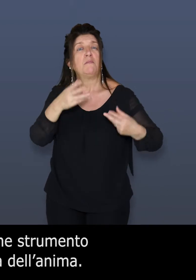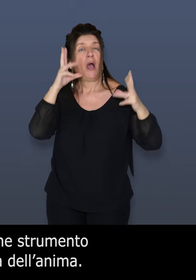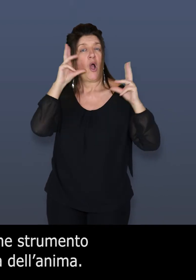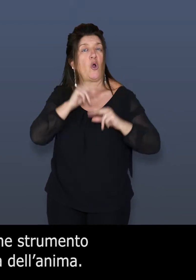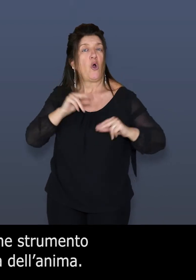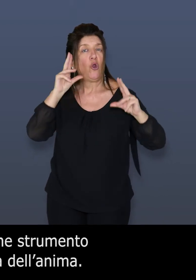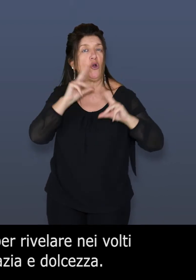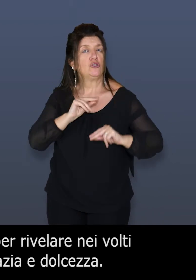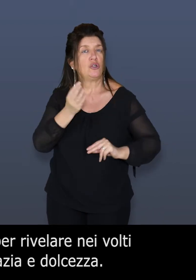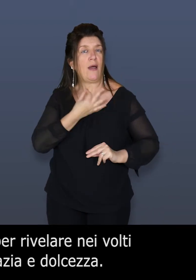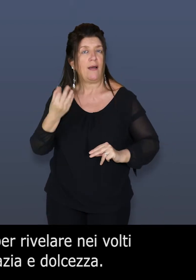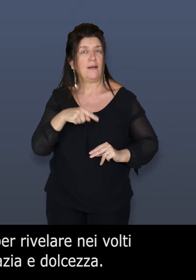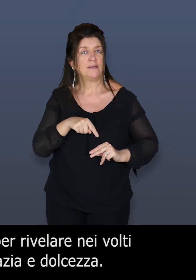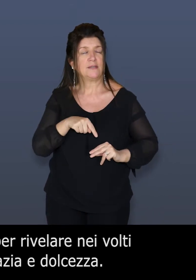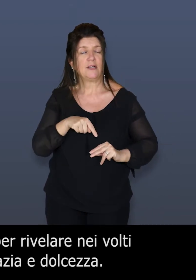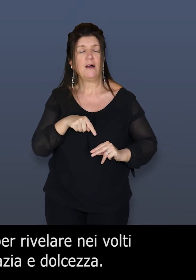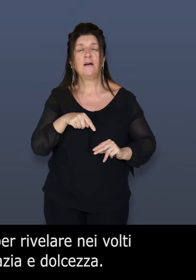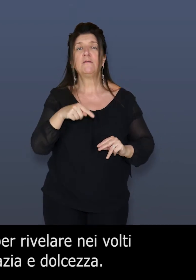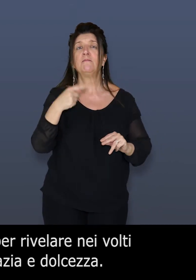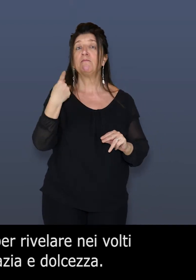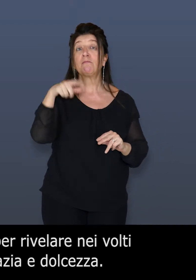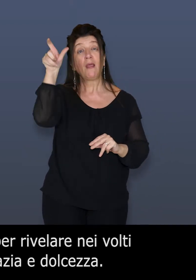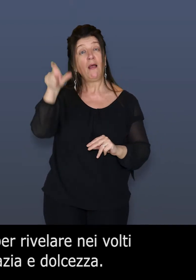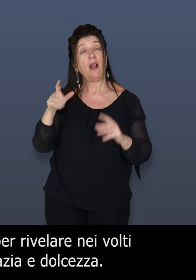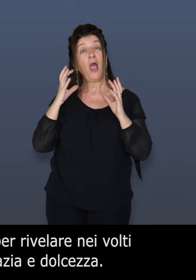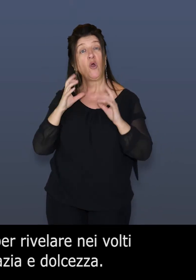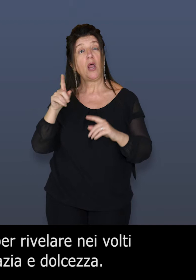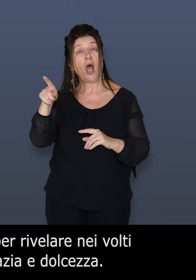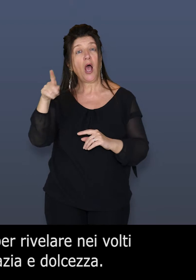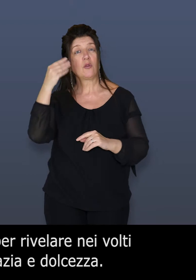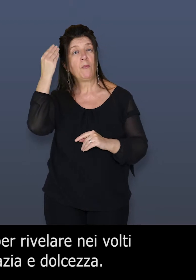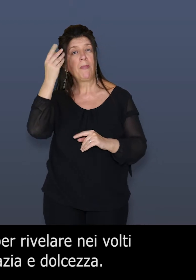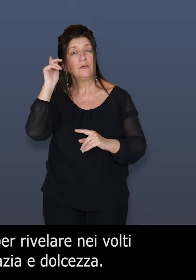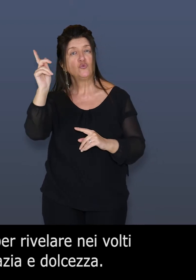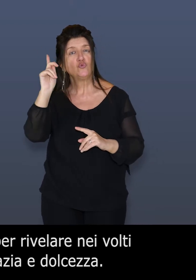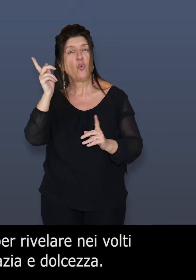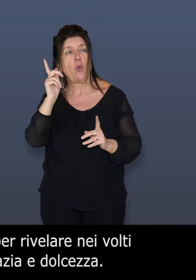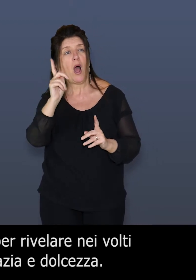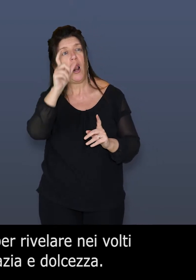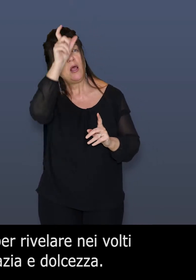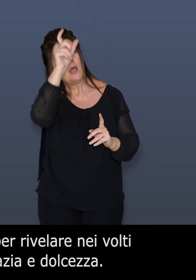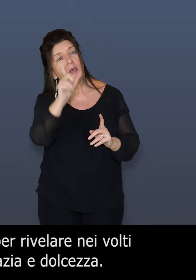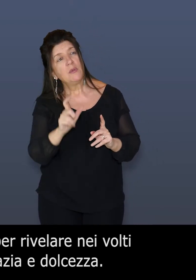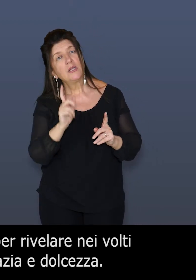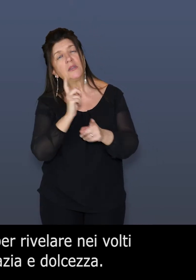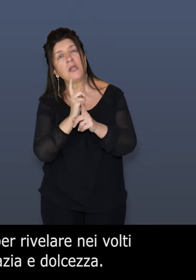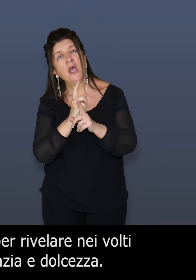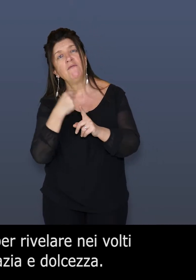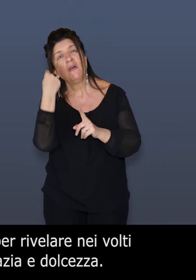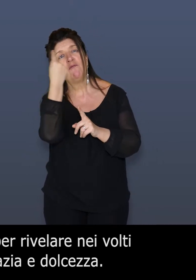Per Leonardo, l'artista deve saper rivelare nei volti la bellezza, intesa